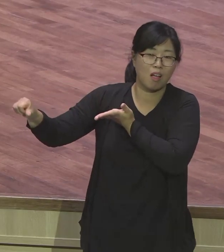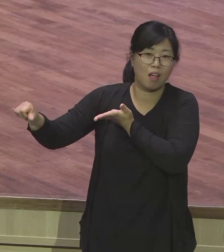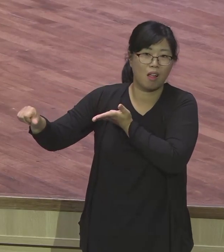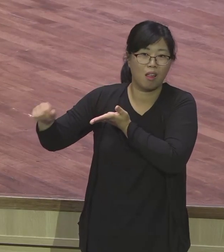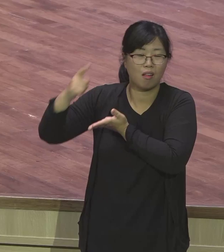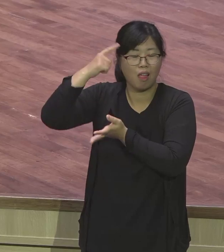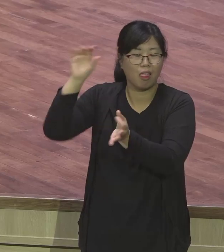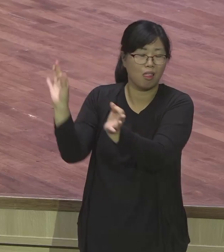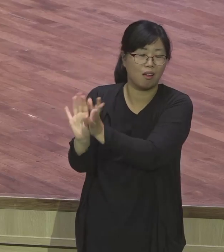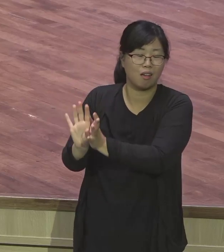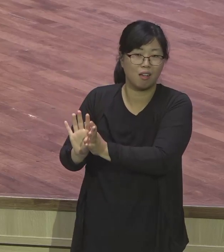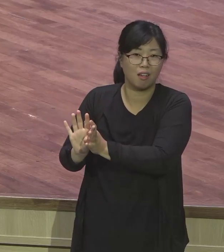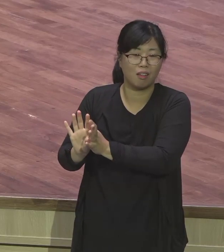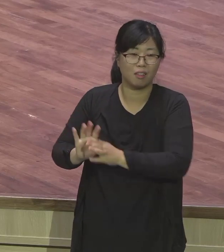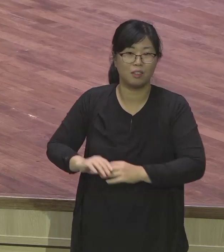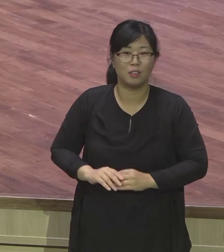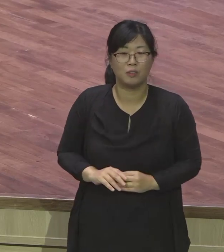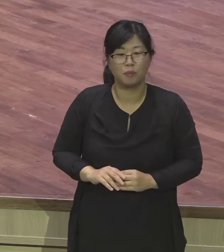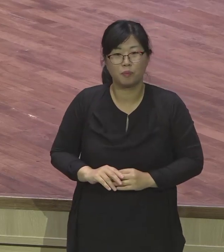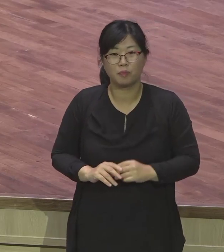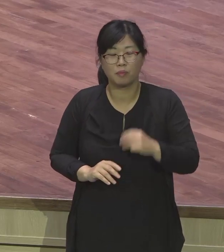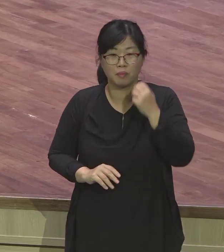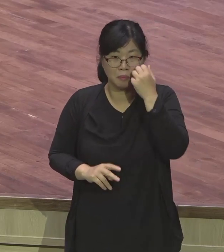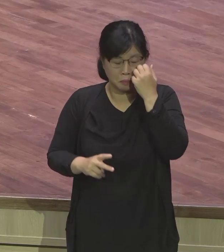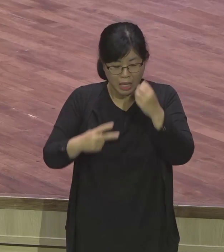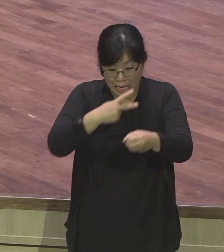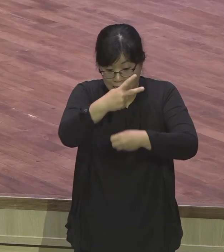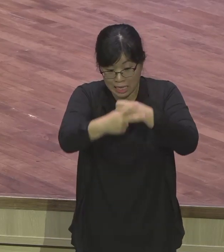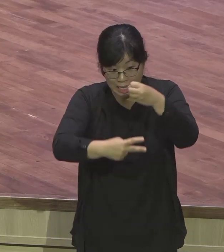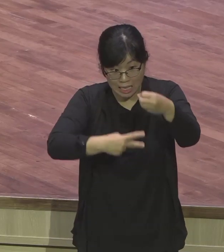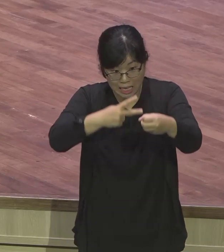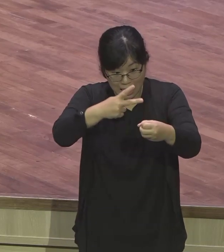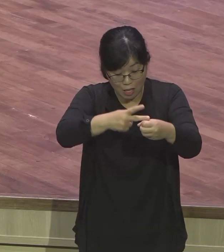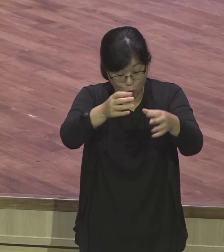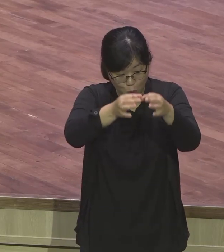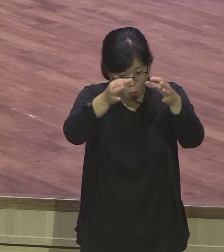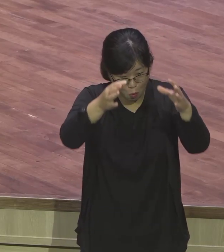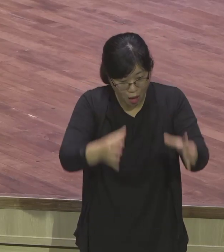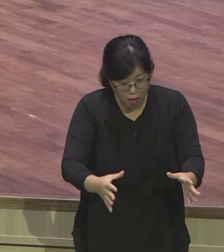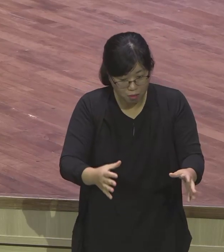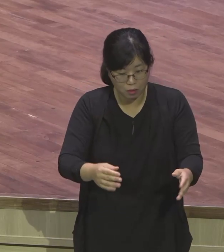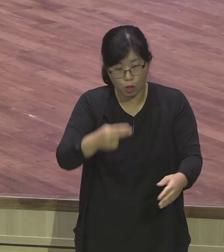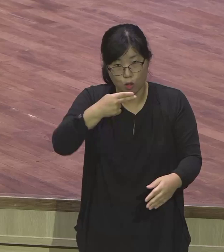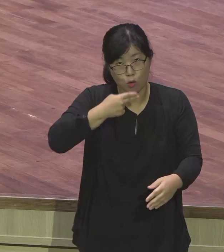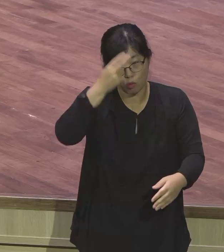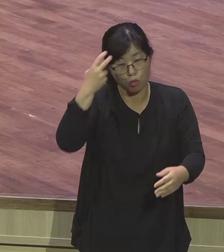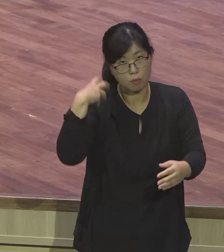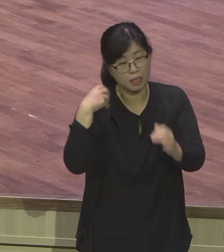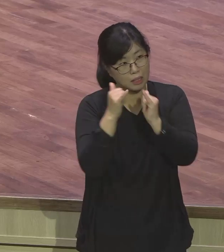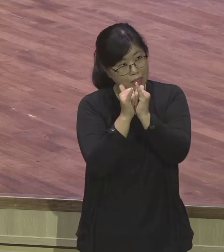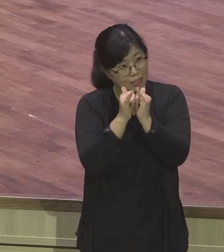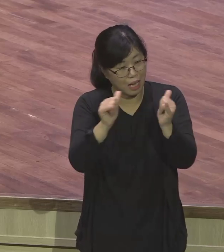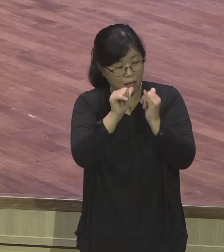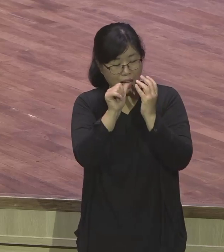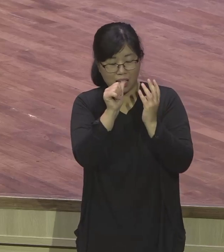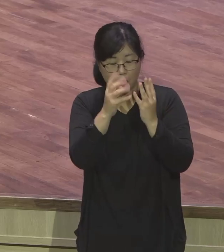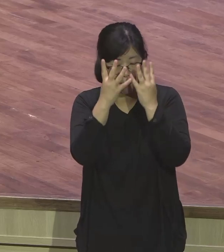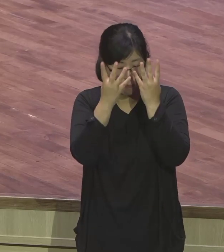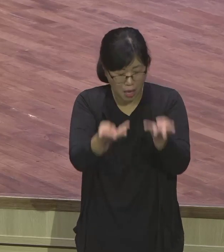후입니다. 2년 동안 요셉은 감옥 생활을 더 하게 됐는데 여기에서 하나님의 섭려가 있습니다.